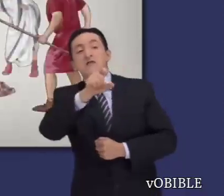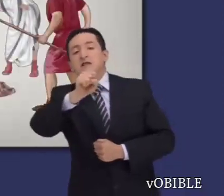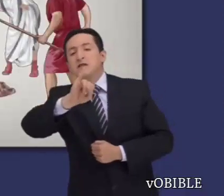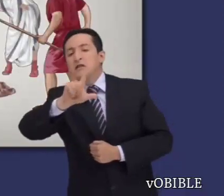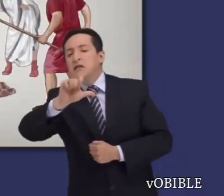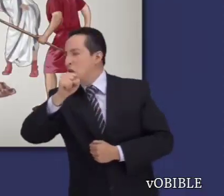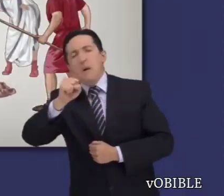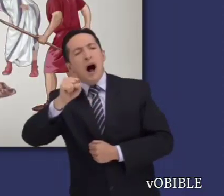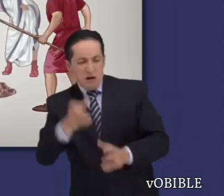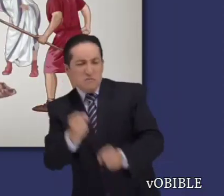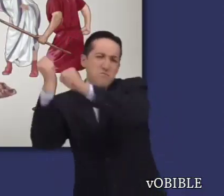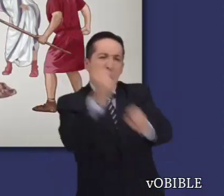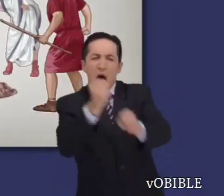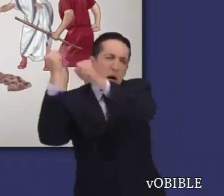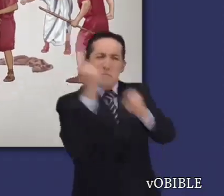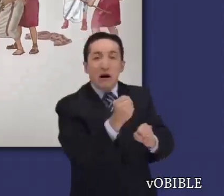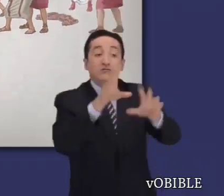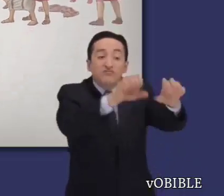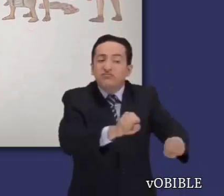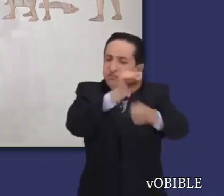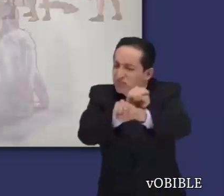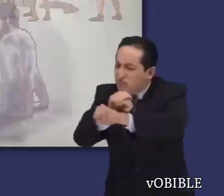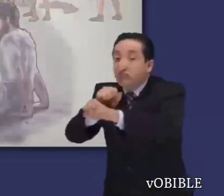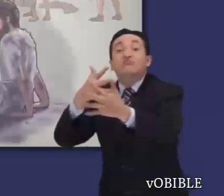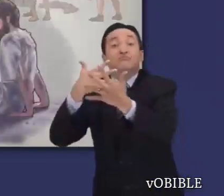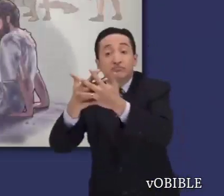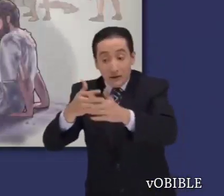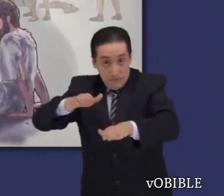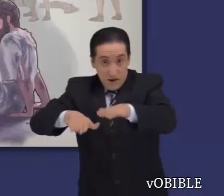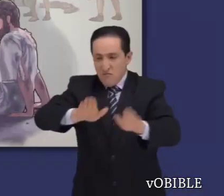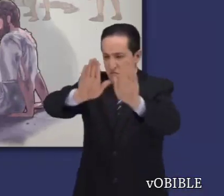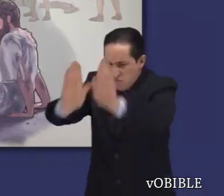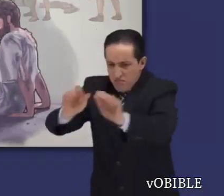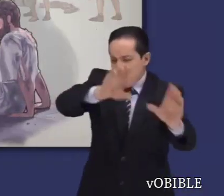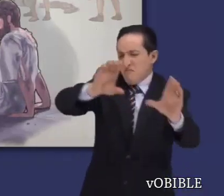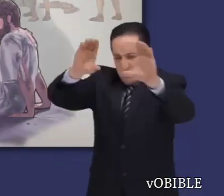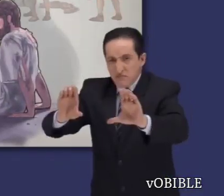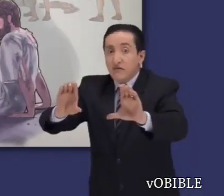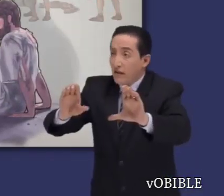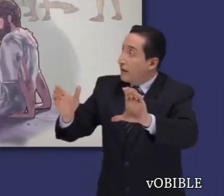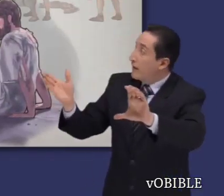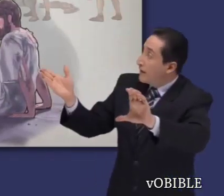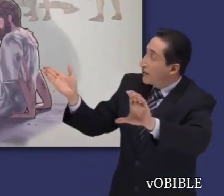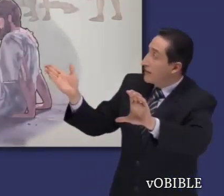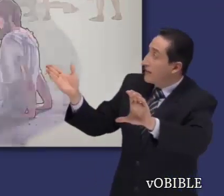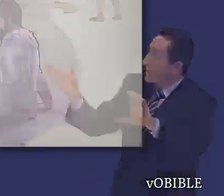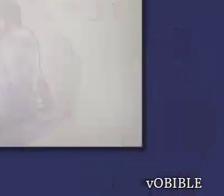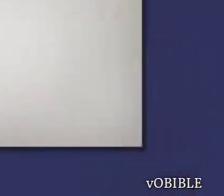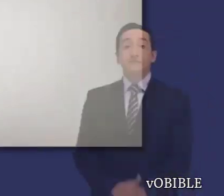Pablo y Silas fueron golpeados con varas y encerrados en prisión, donde le sujetaron los pies en un cepo.